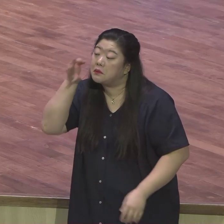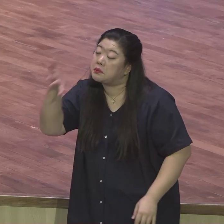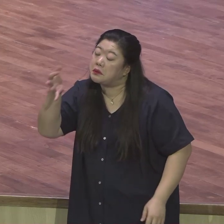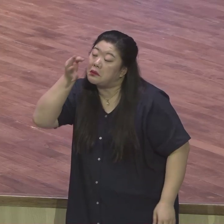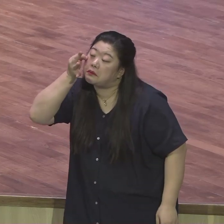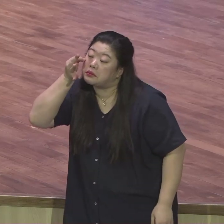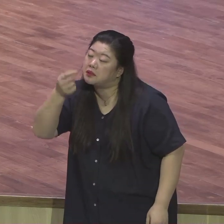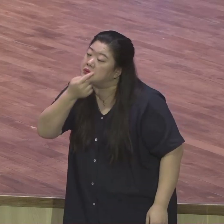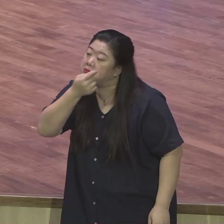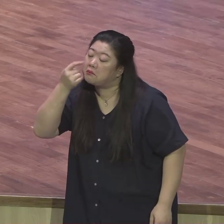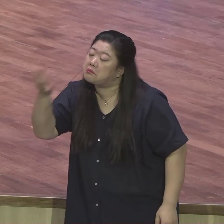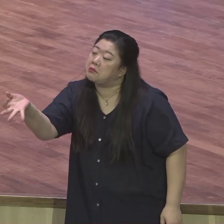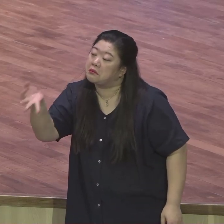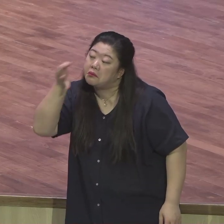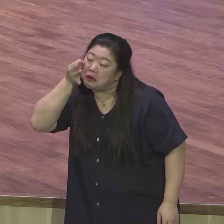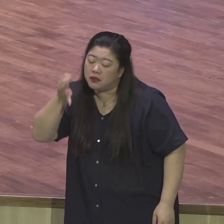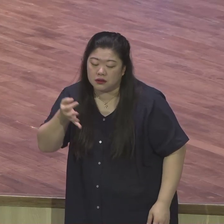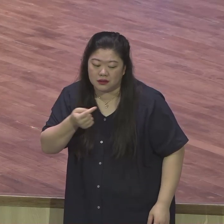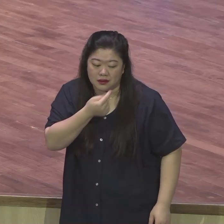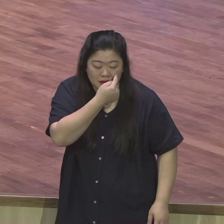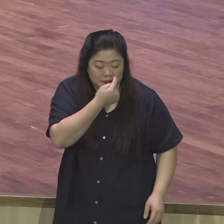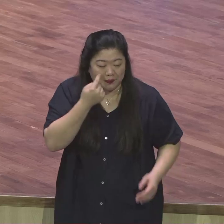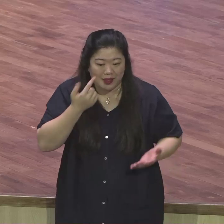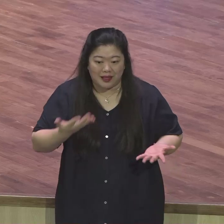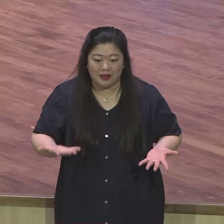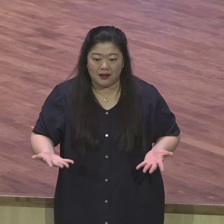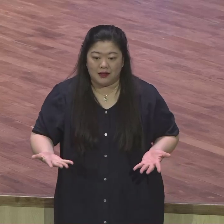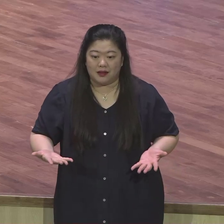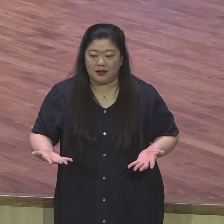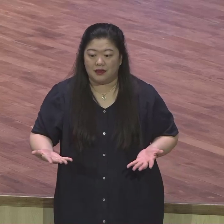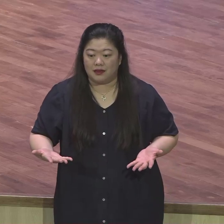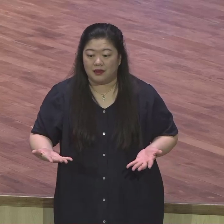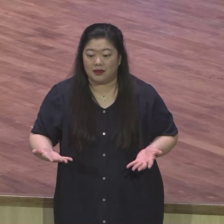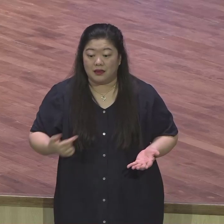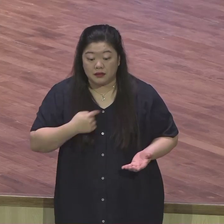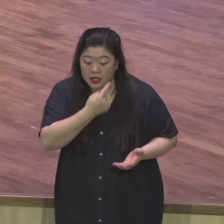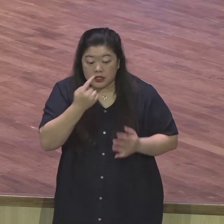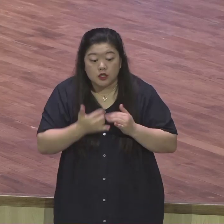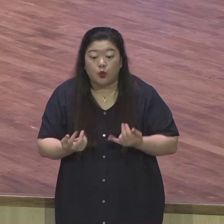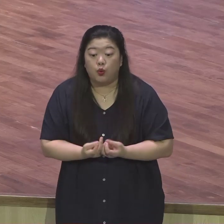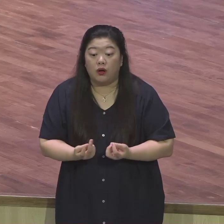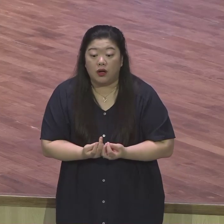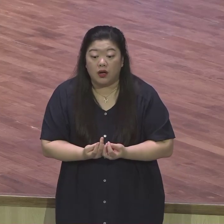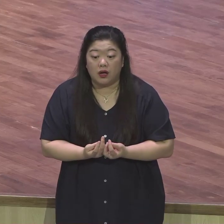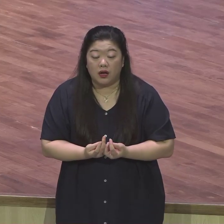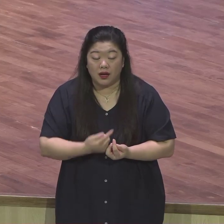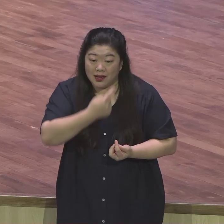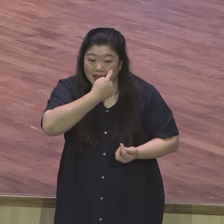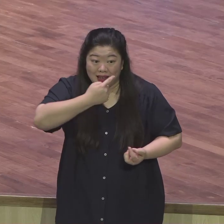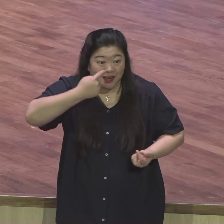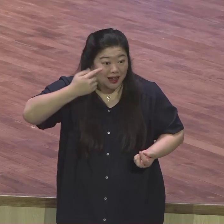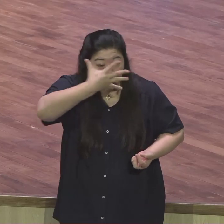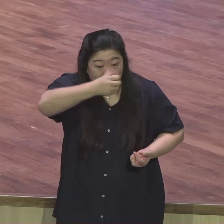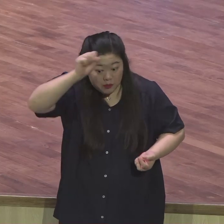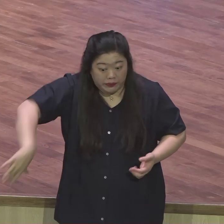말씀을 자꾸 일주일 만이라도 잡고 있어보세요. 한 달간 잡고 있어보세요. 1년간 잡고 있어보세요. 요셉은